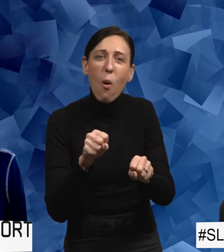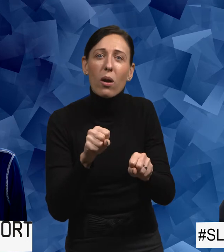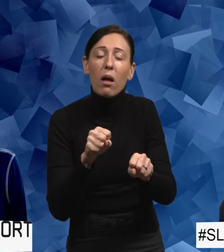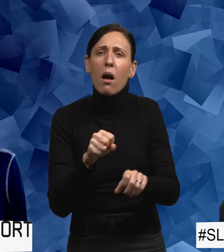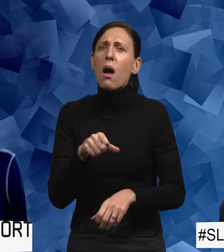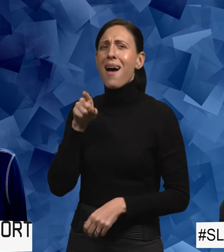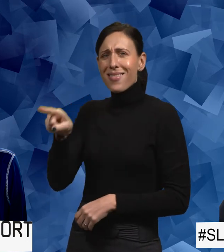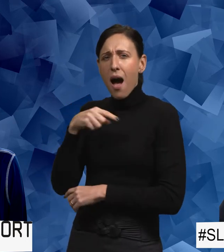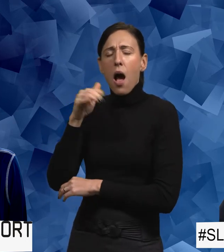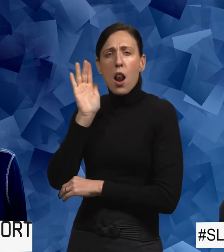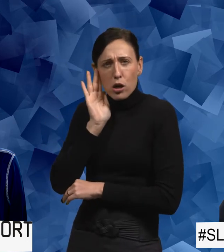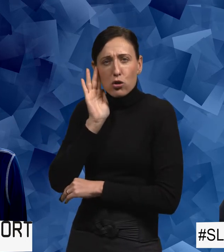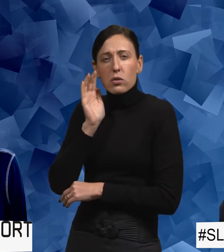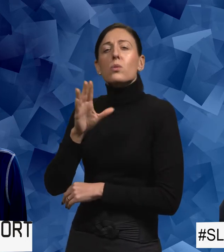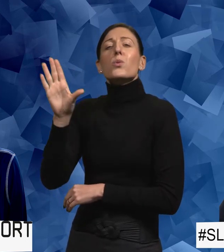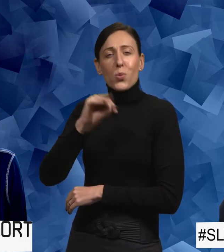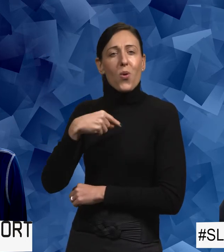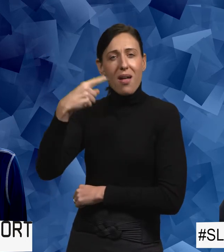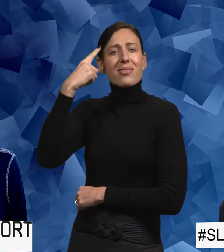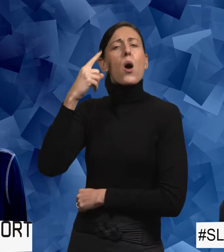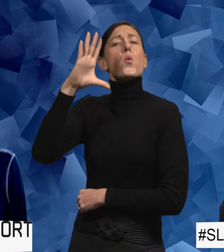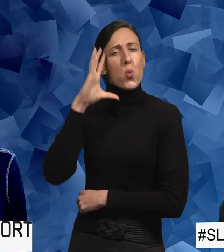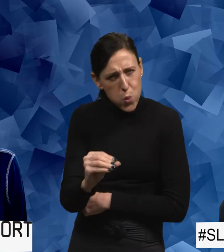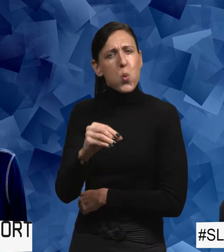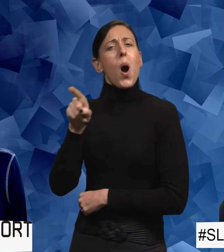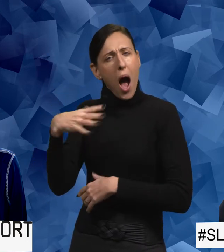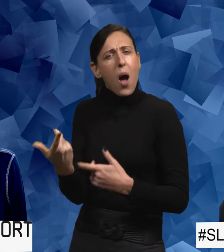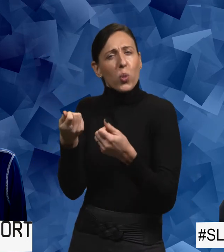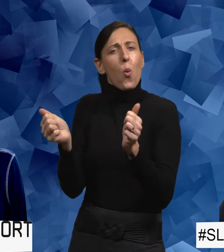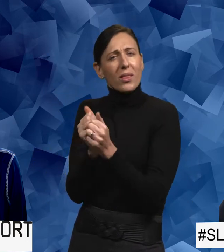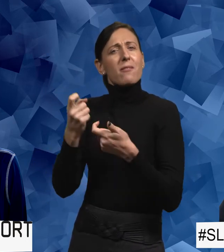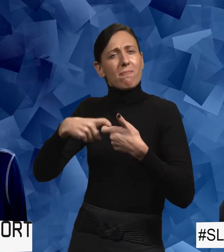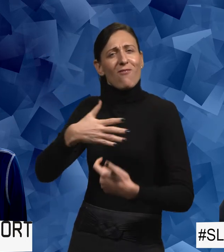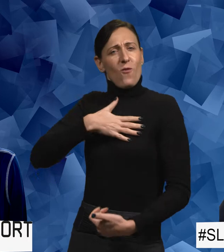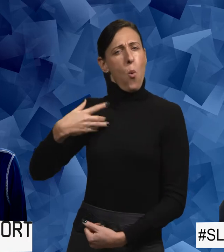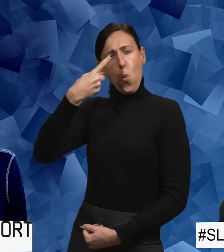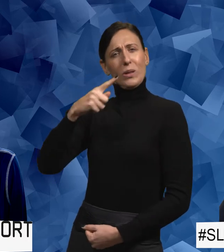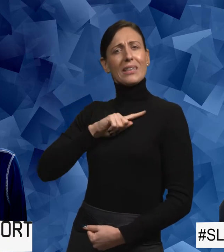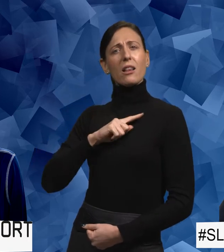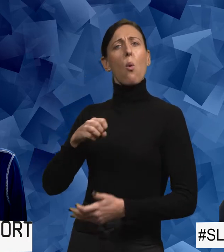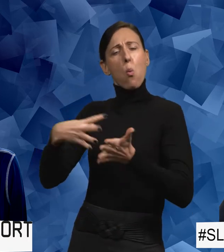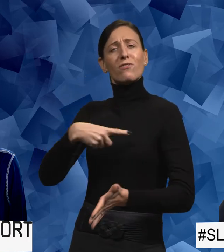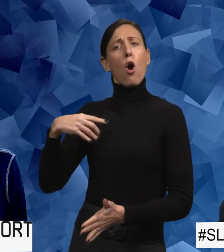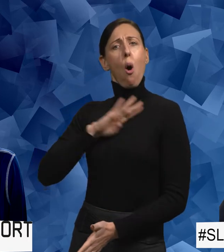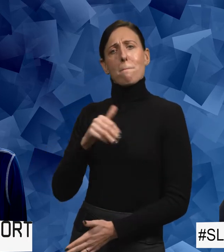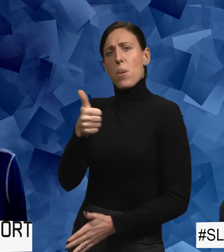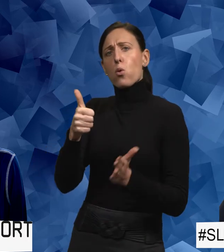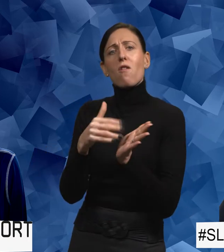våld. Och då tänkte jag, men det är någonting med det här med vår utsatthet och vårt beroende av andra i våran